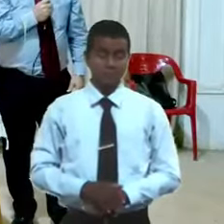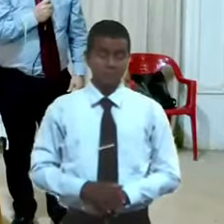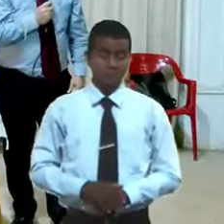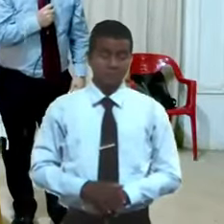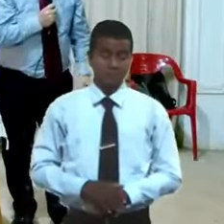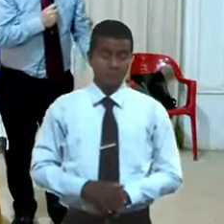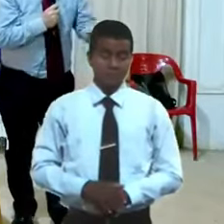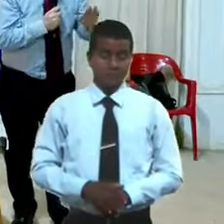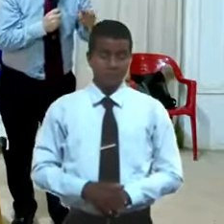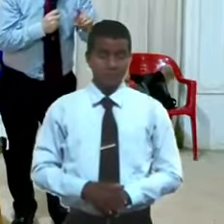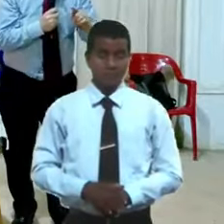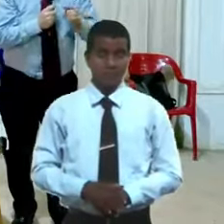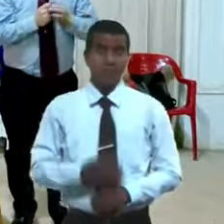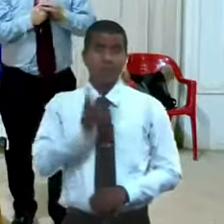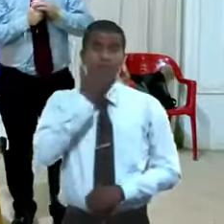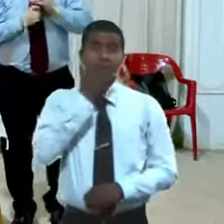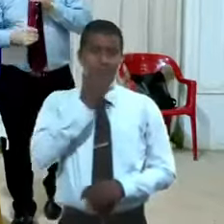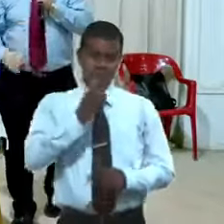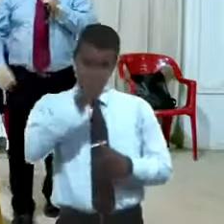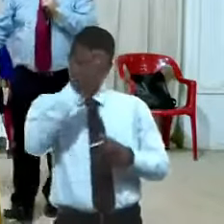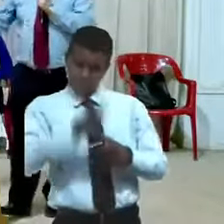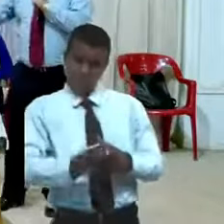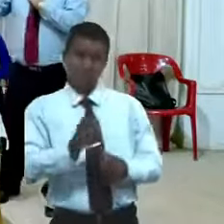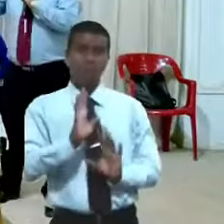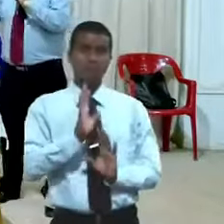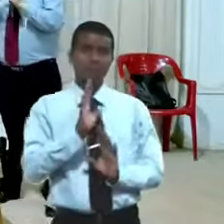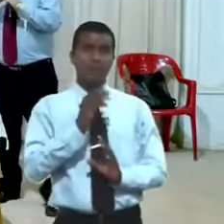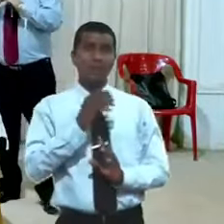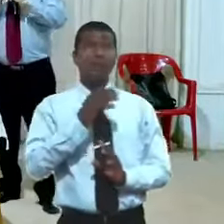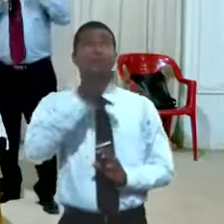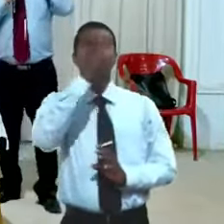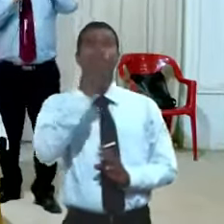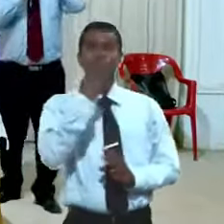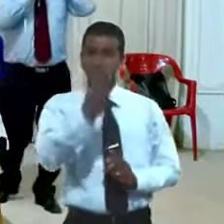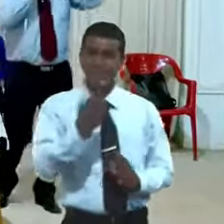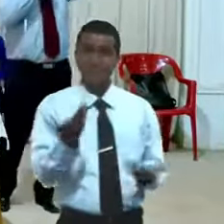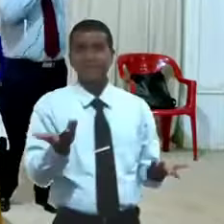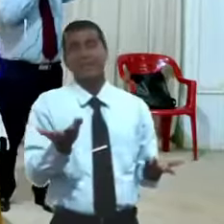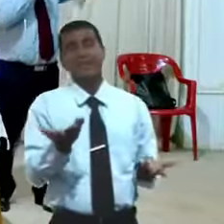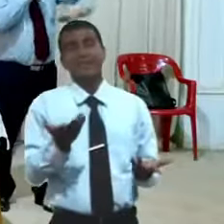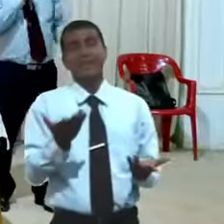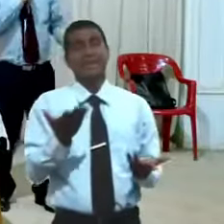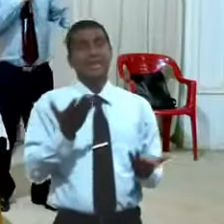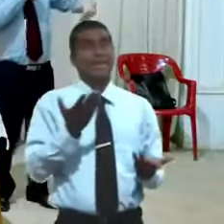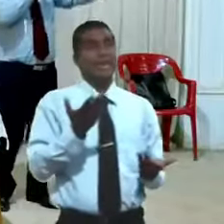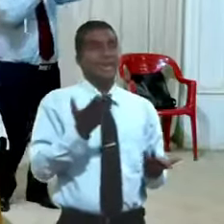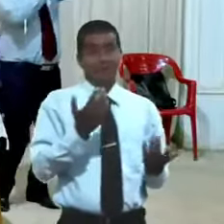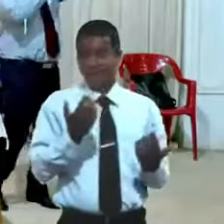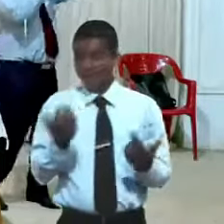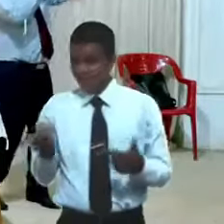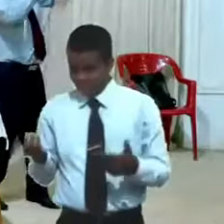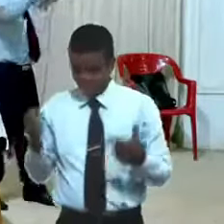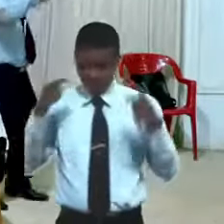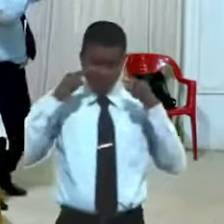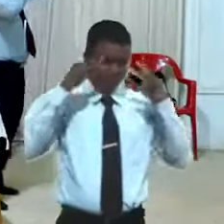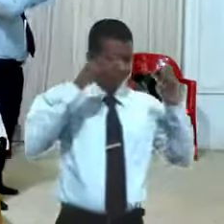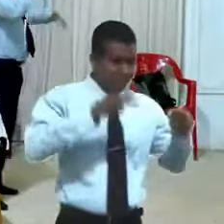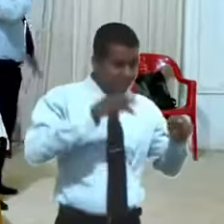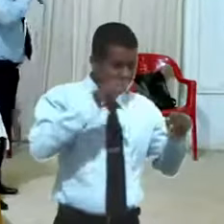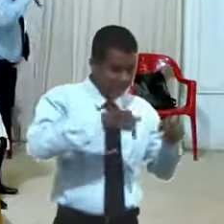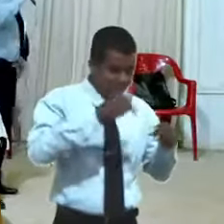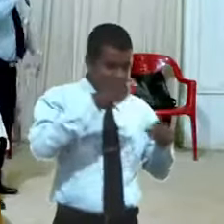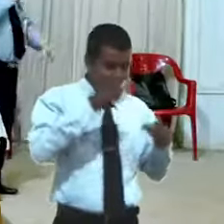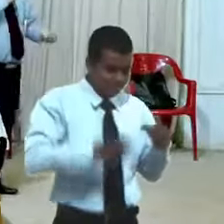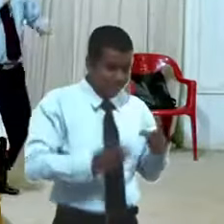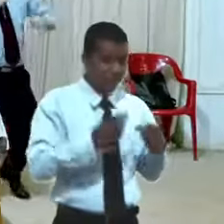así que el ser humano y es lo que Dios dice mire Dios no dice no es que si miran aquí si la gente peca y mira este